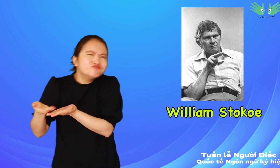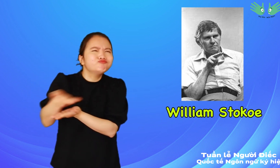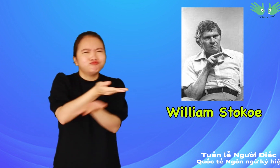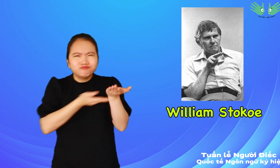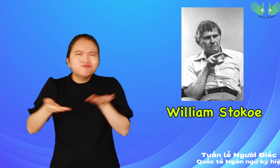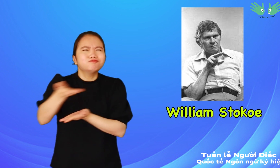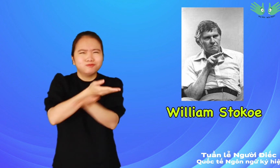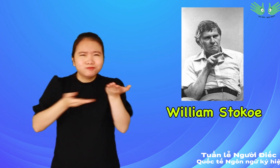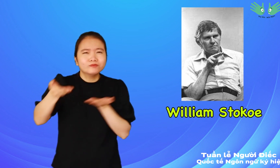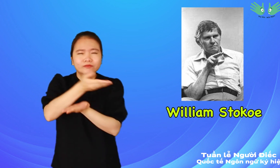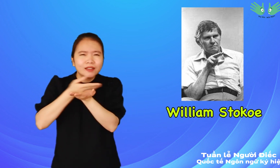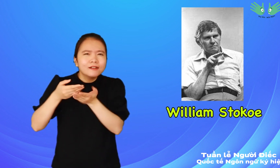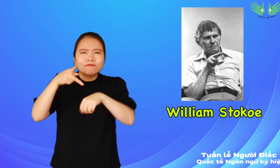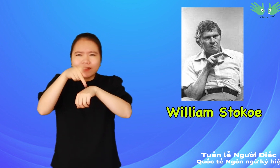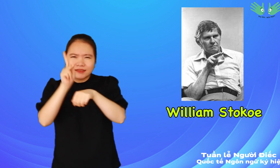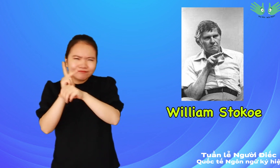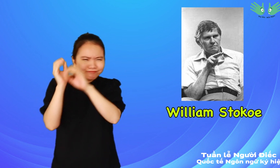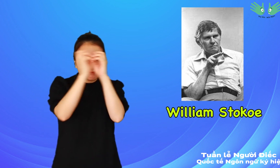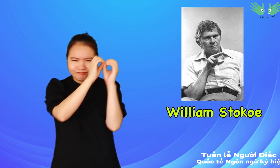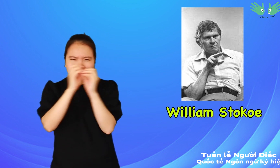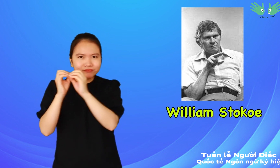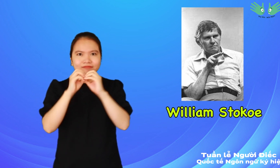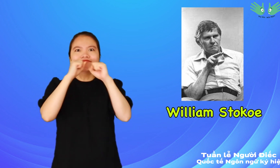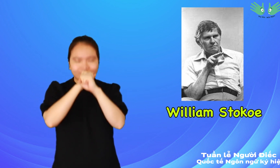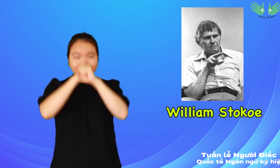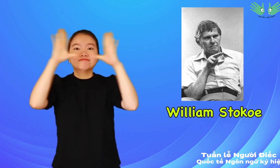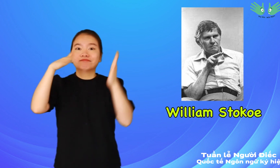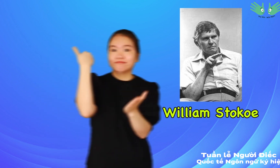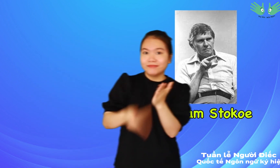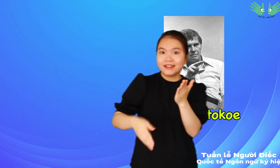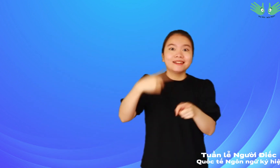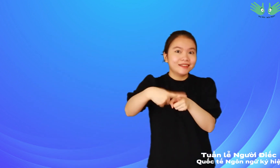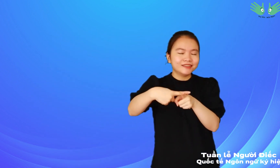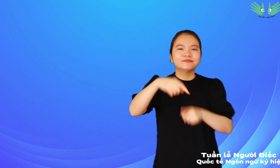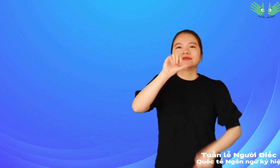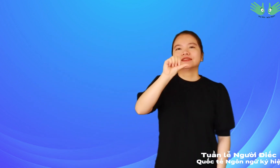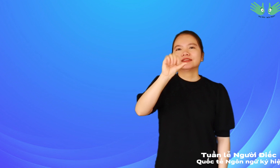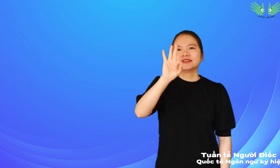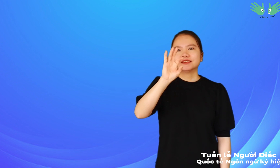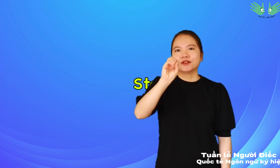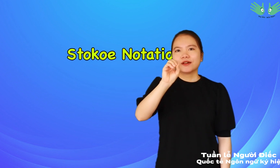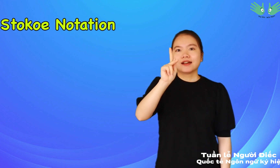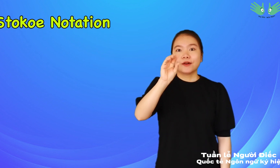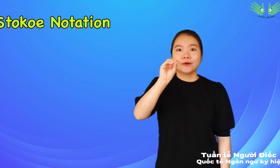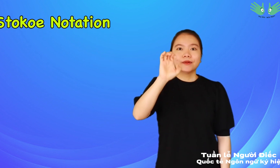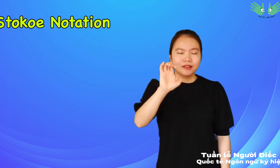Cùng nhau phân tích, nghiên cứu và chỉnh sửa Họ đã phát minh ra hệ thống ký hiệu có tên tiếng Anh là